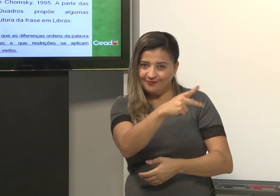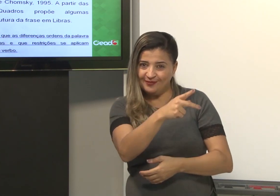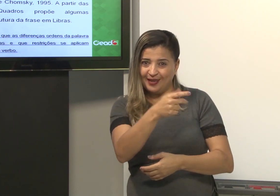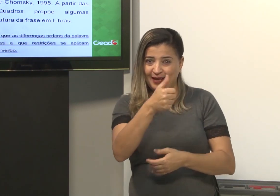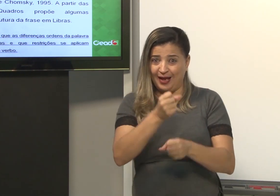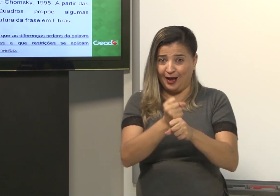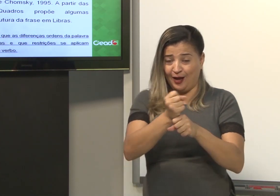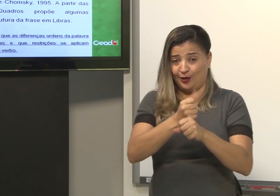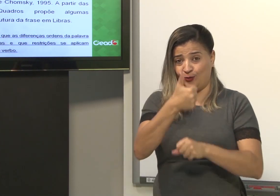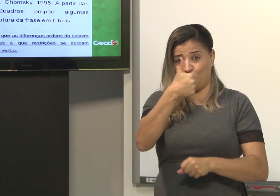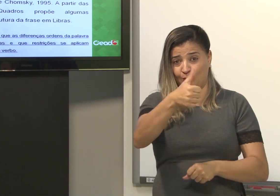1999.